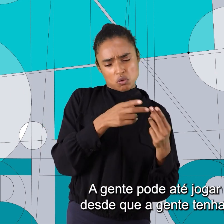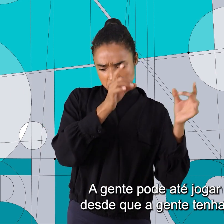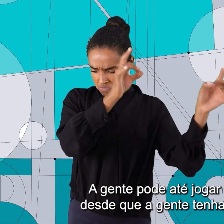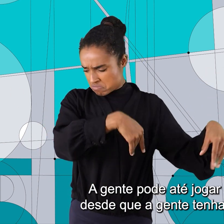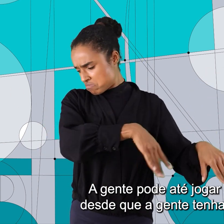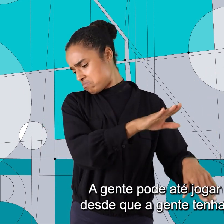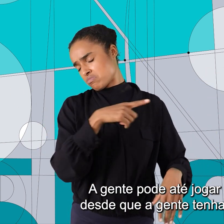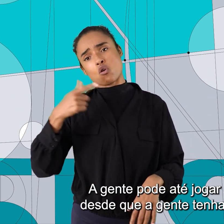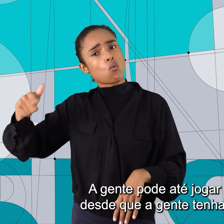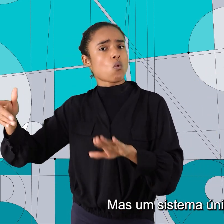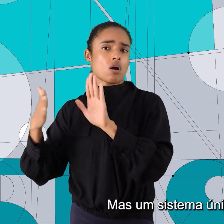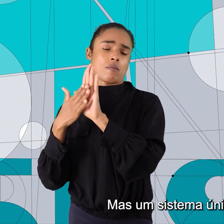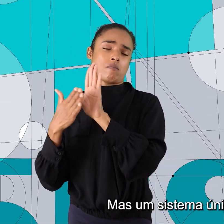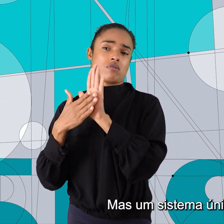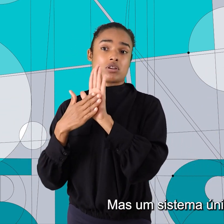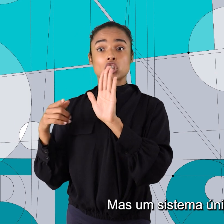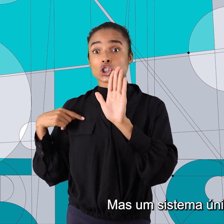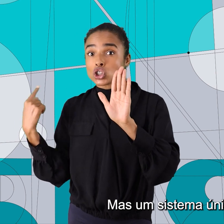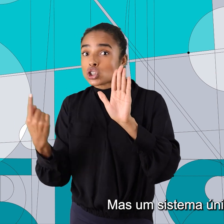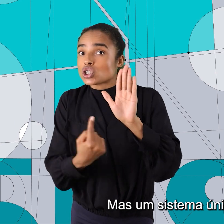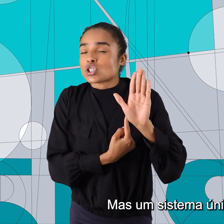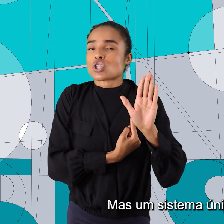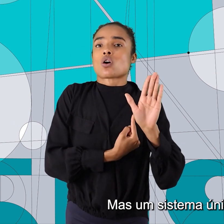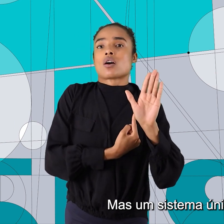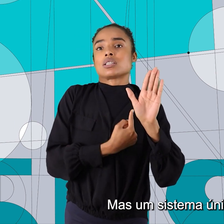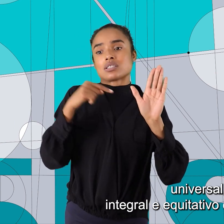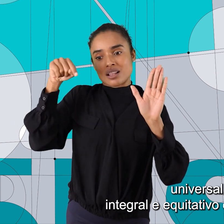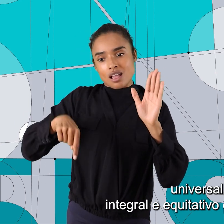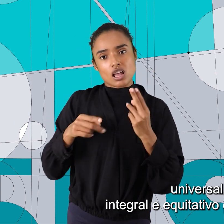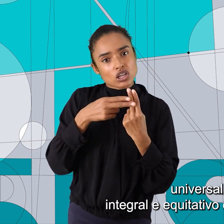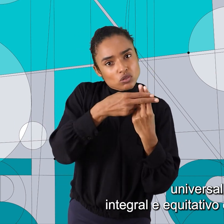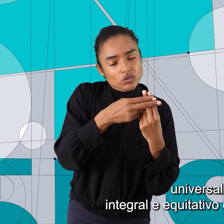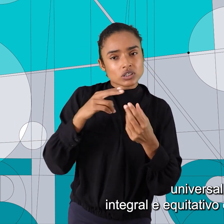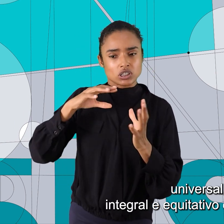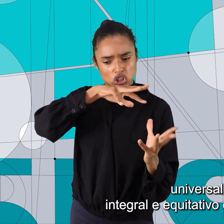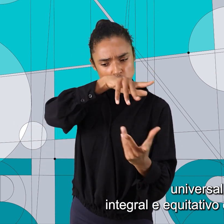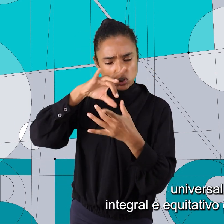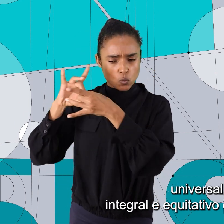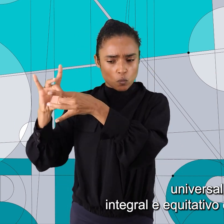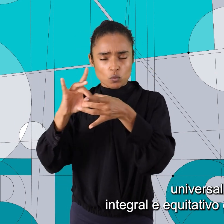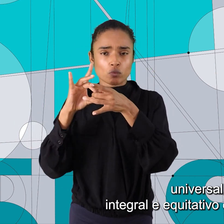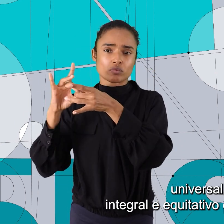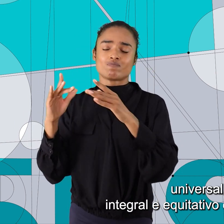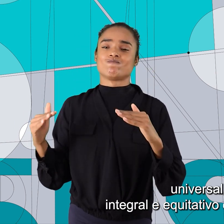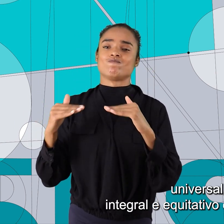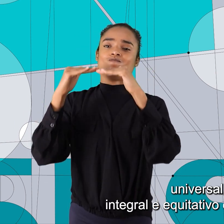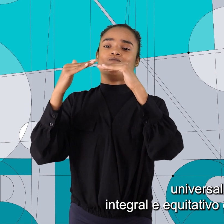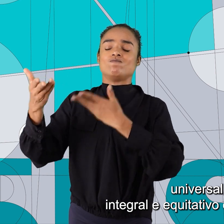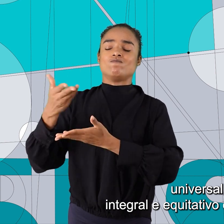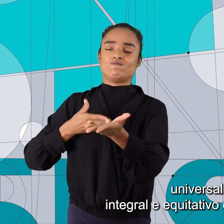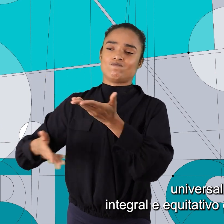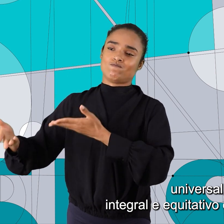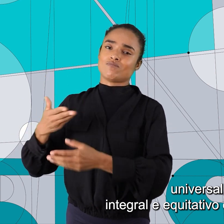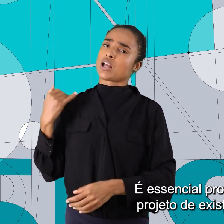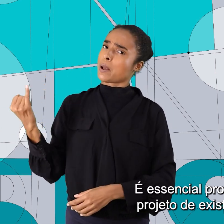desde que a gente tenha outra proposta. Mas um sistema único, público, universal, integral e equitativo é